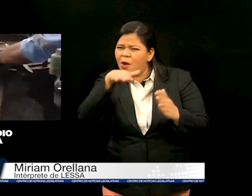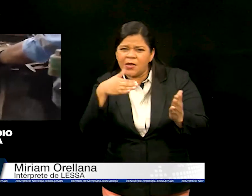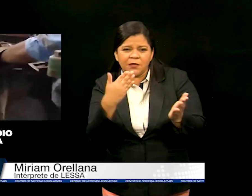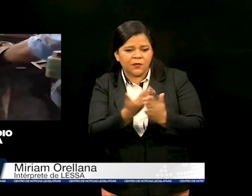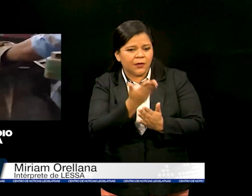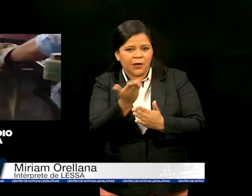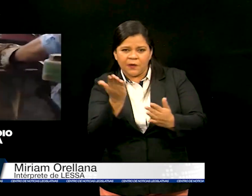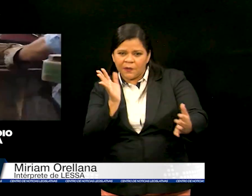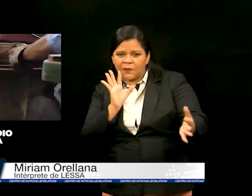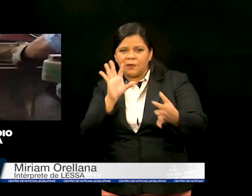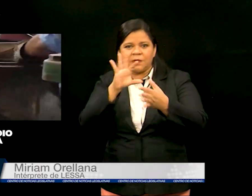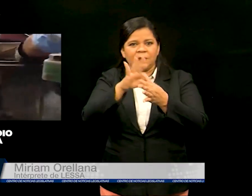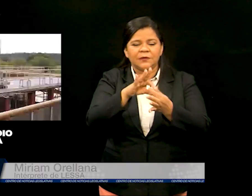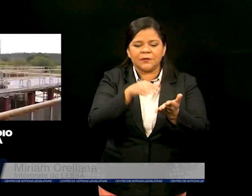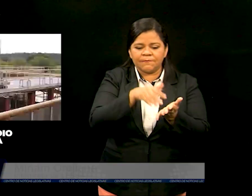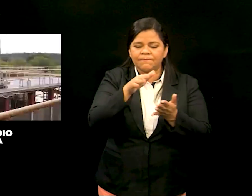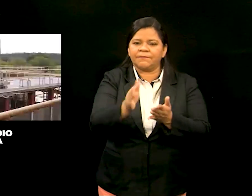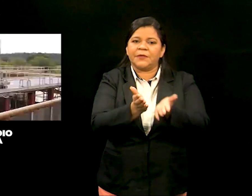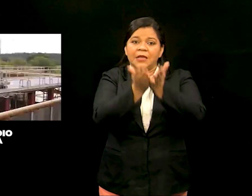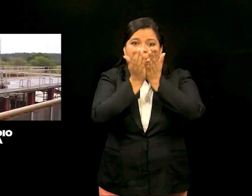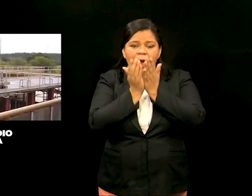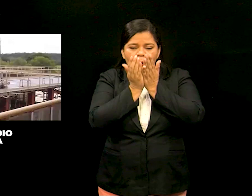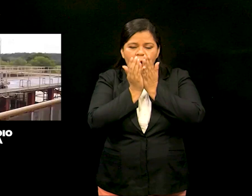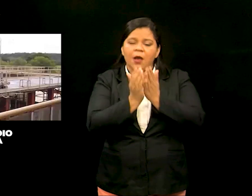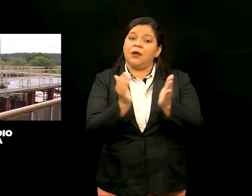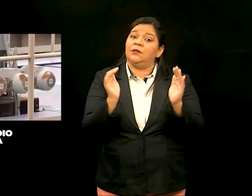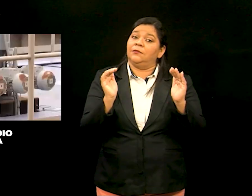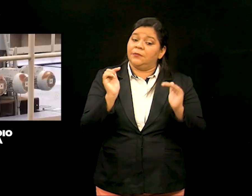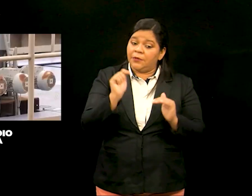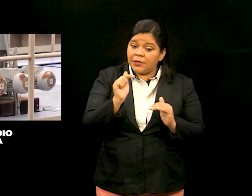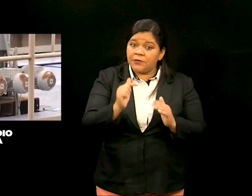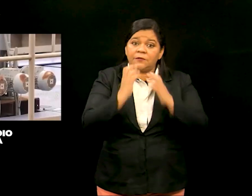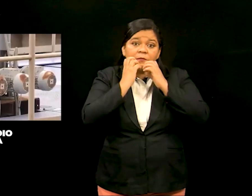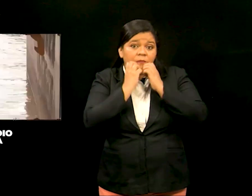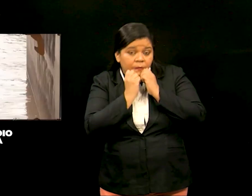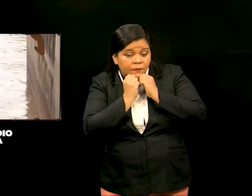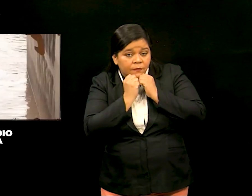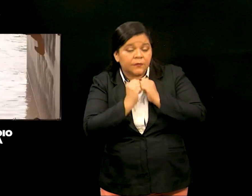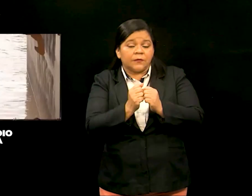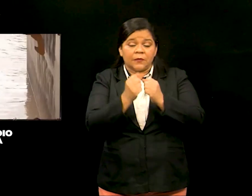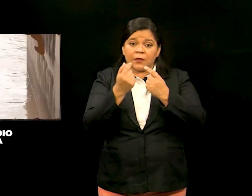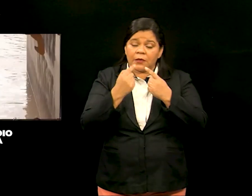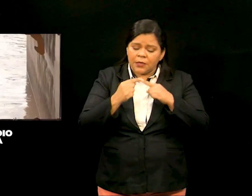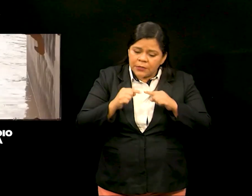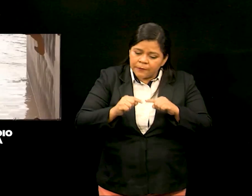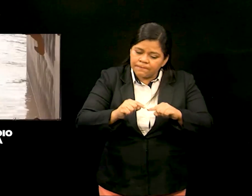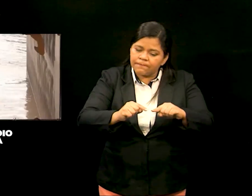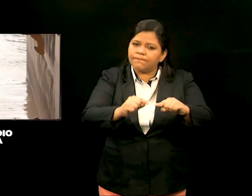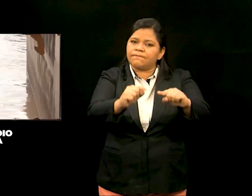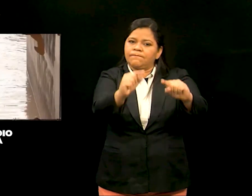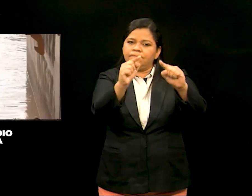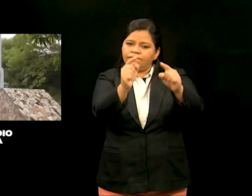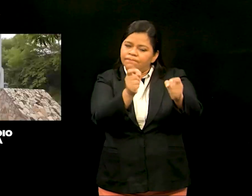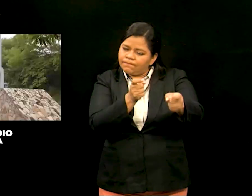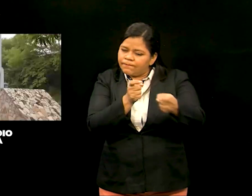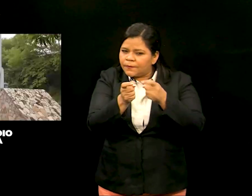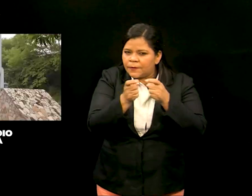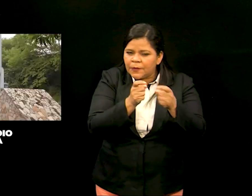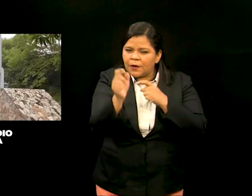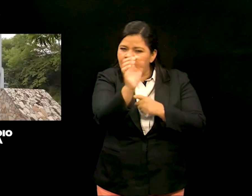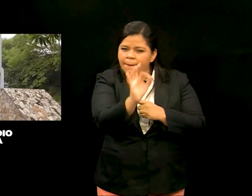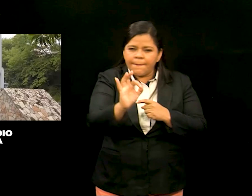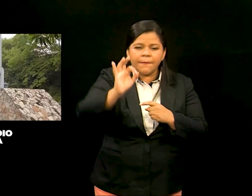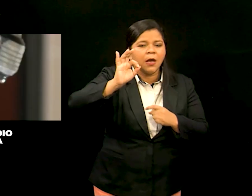forman parte del dominio público hídrico, a través de su protección, recuperación, conservación, manejo,